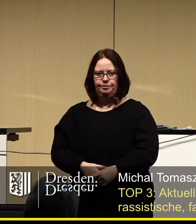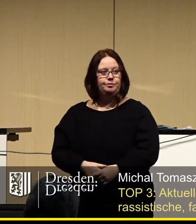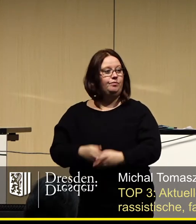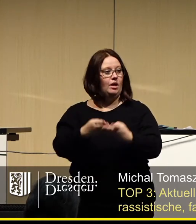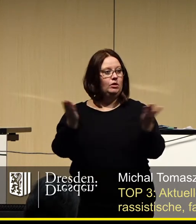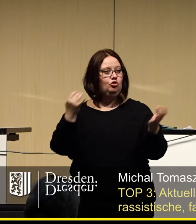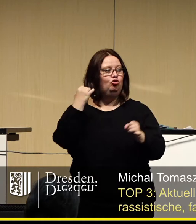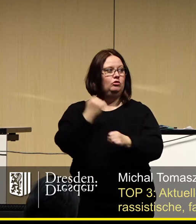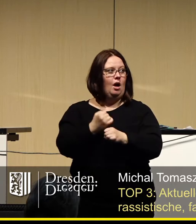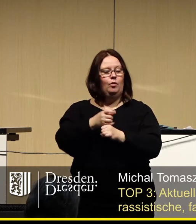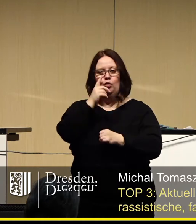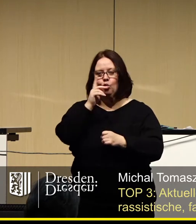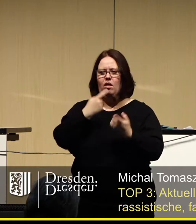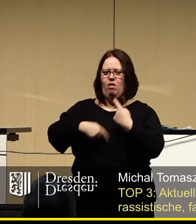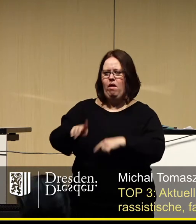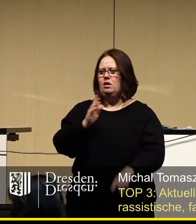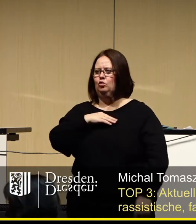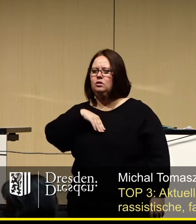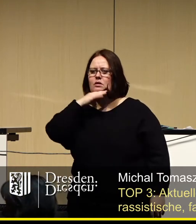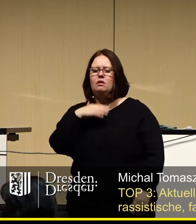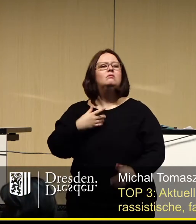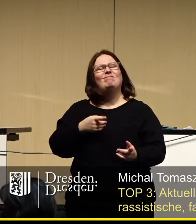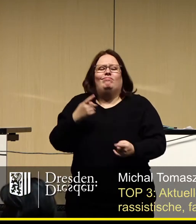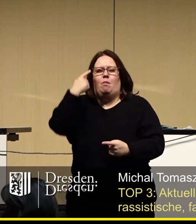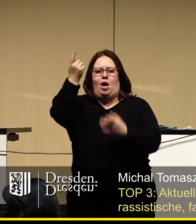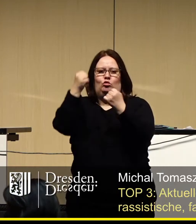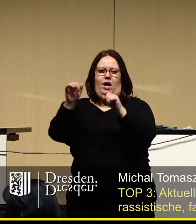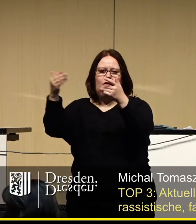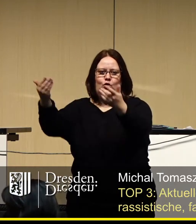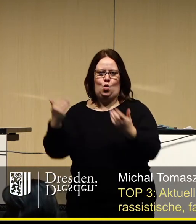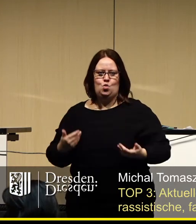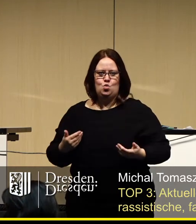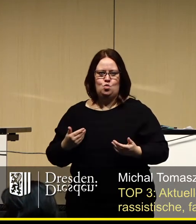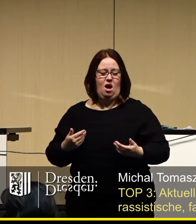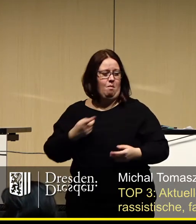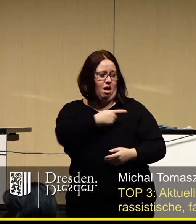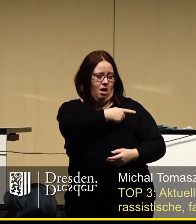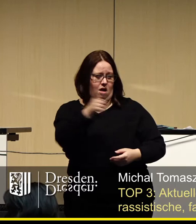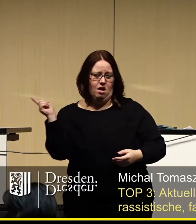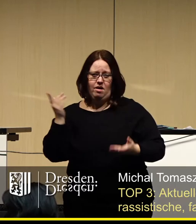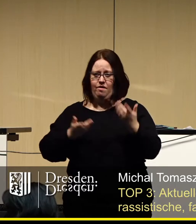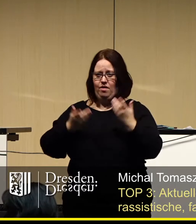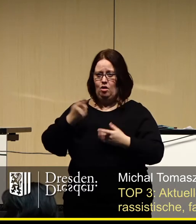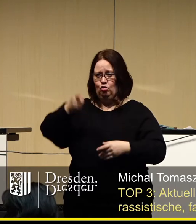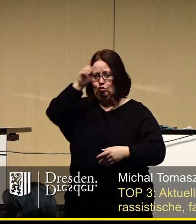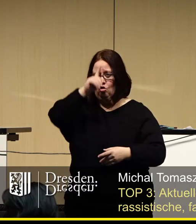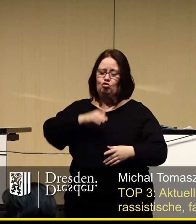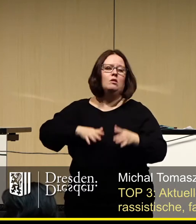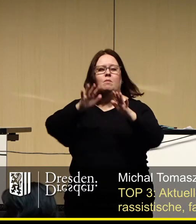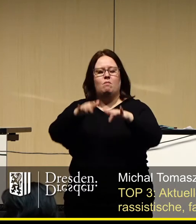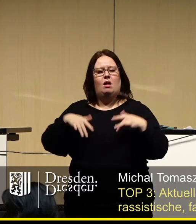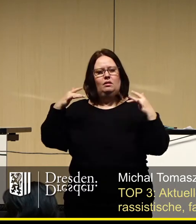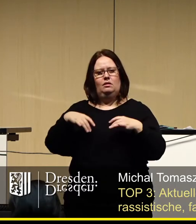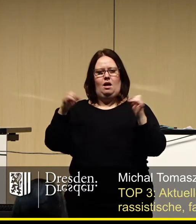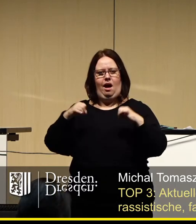sie verweisen mittlerweile nur noch müde und unbeeindruckt auf die Meinungsfreiheit. In einem müssen sie sich in deutschen Parlamenten schon